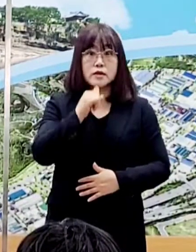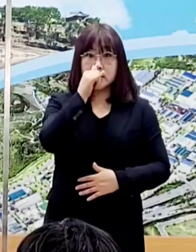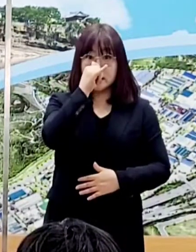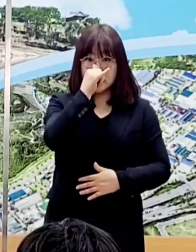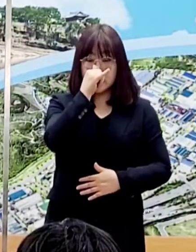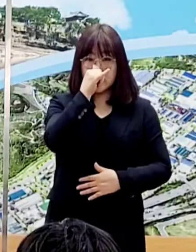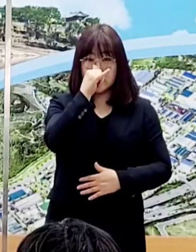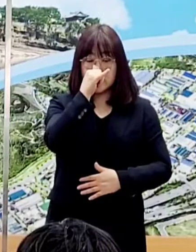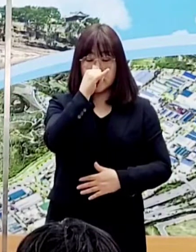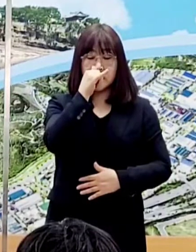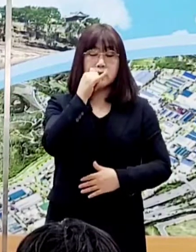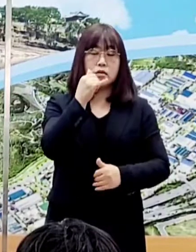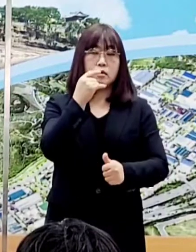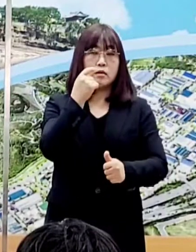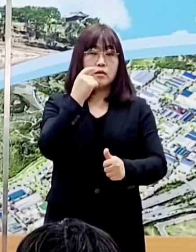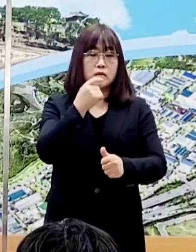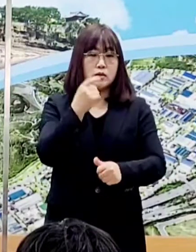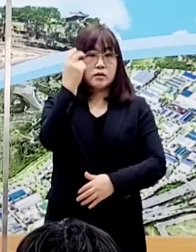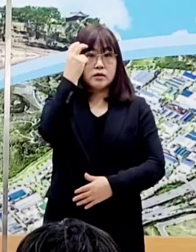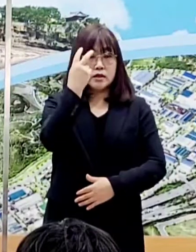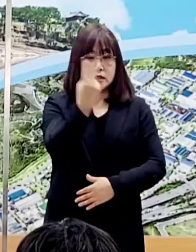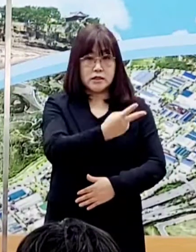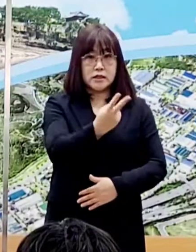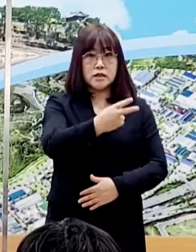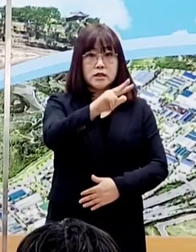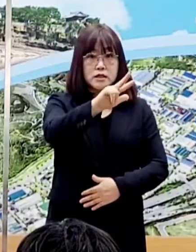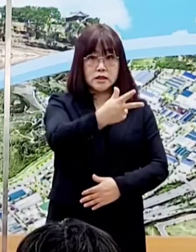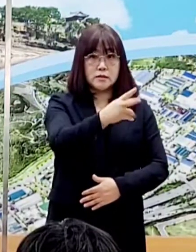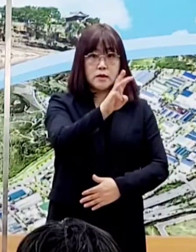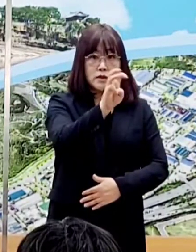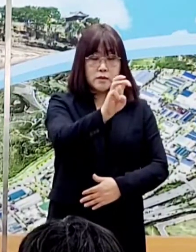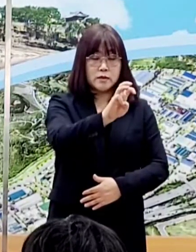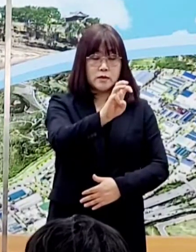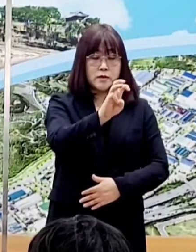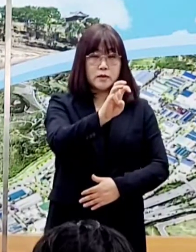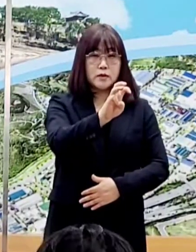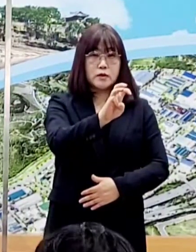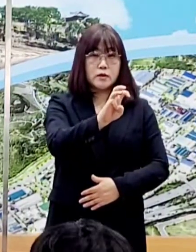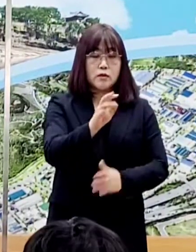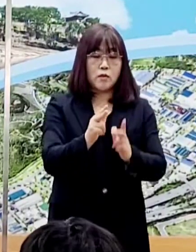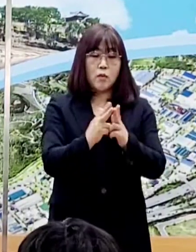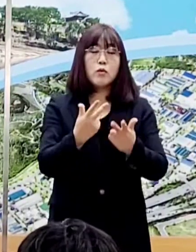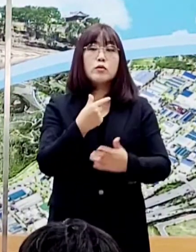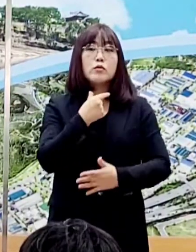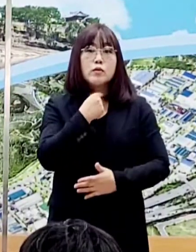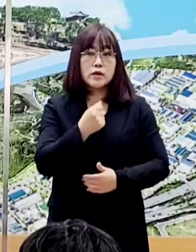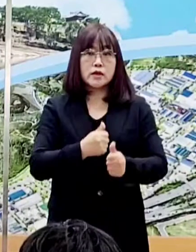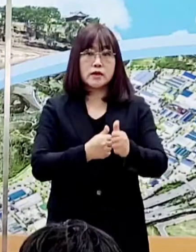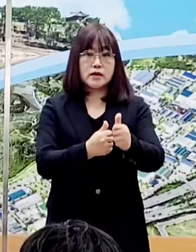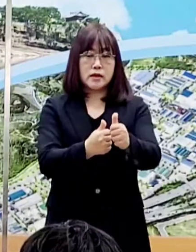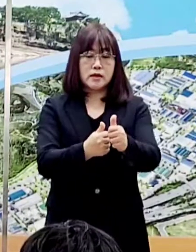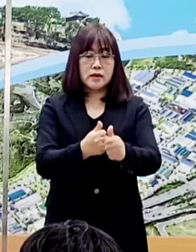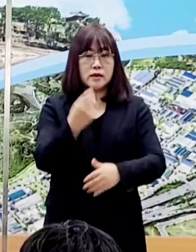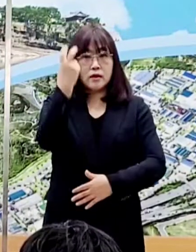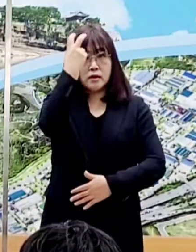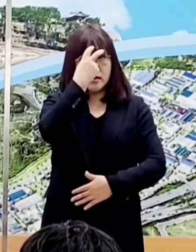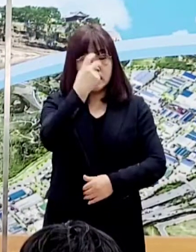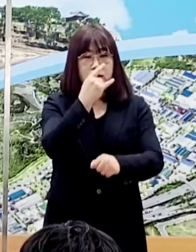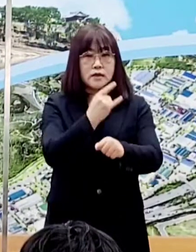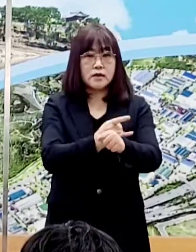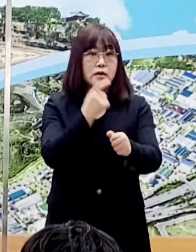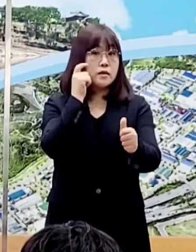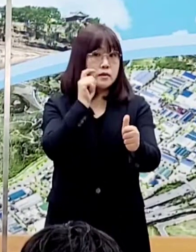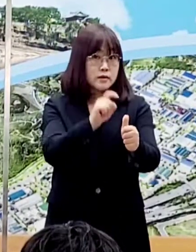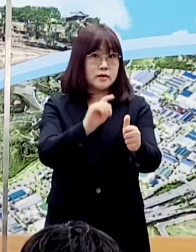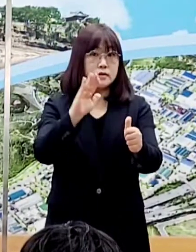코로나19가 의심되어, 진주 2730번 확진자는 본인 희망에 따른 시민 무료 선제